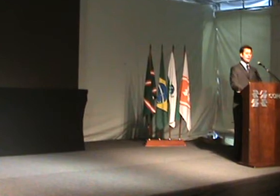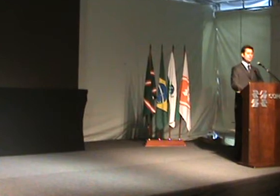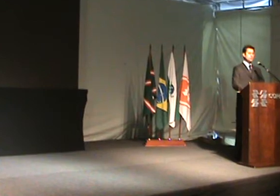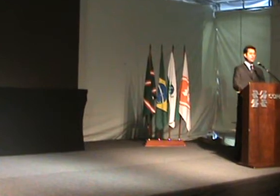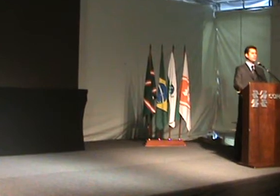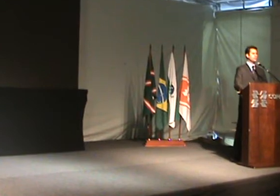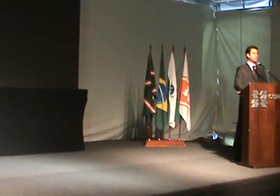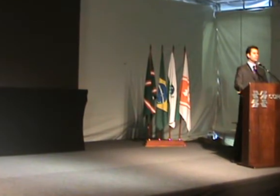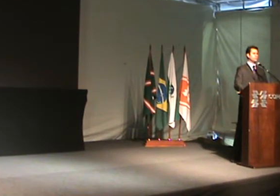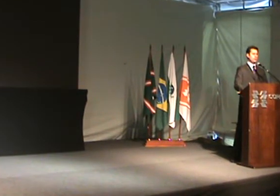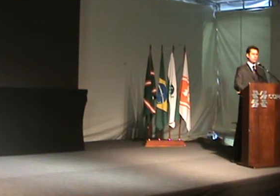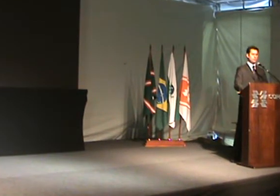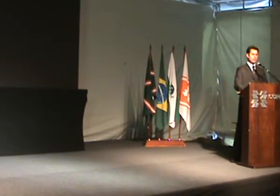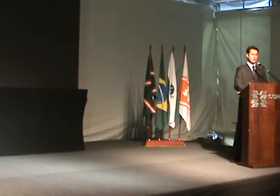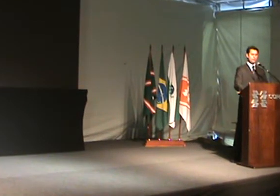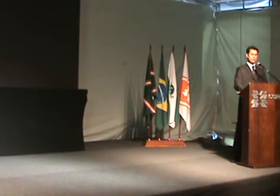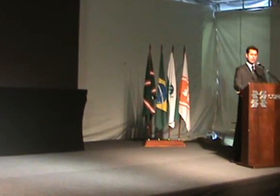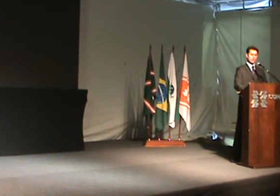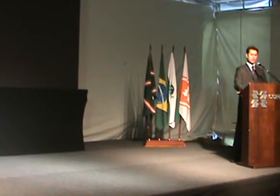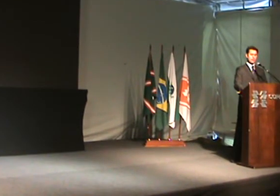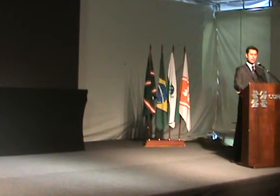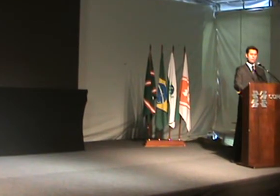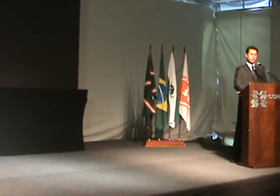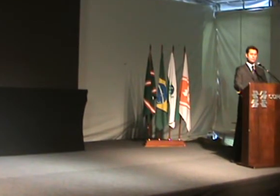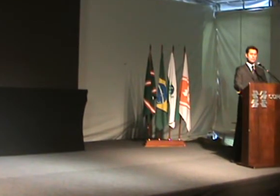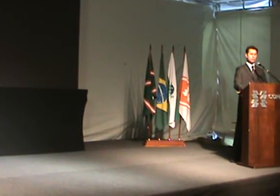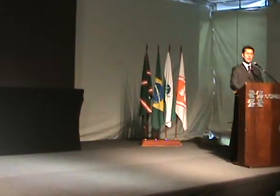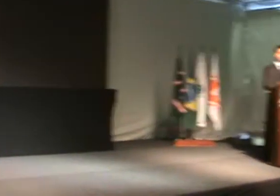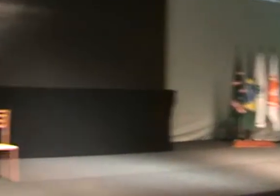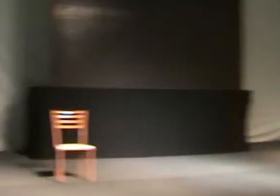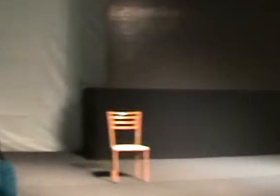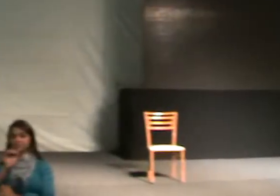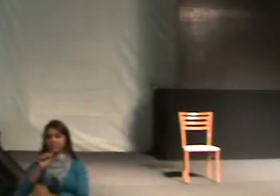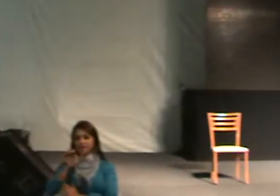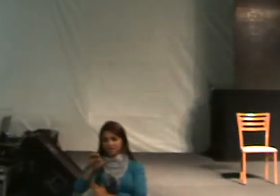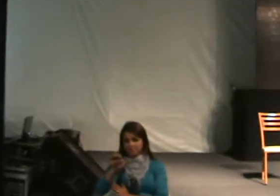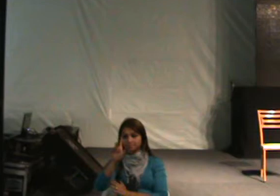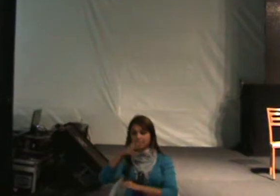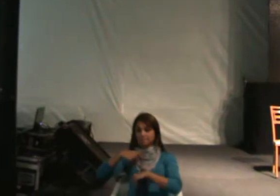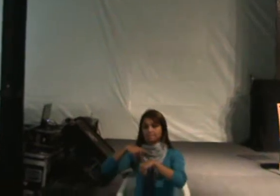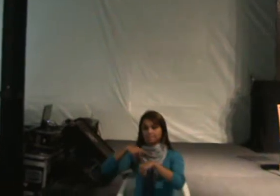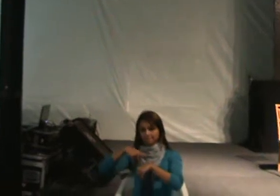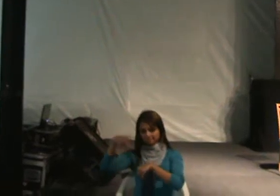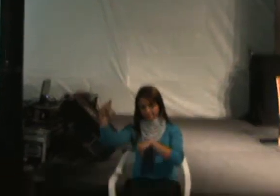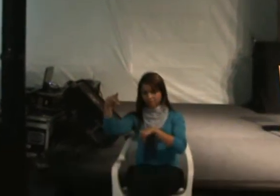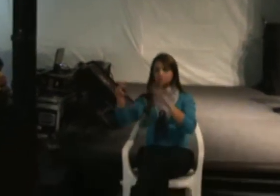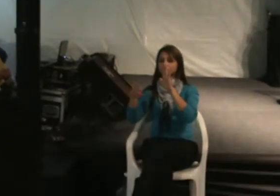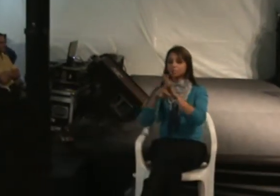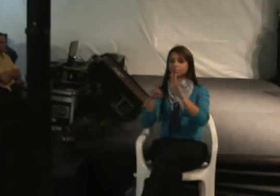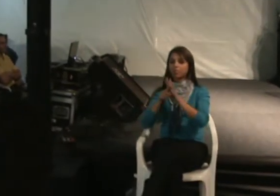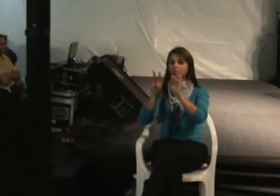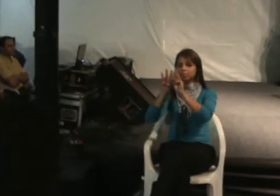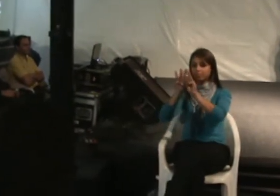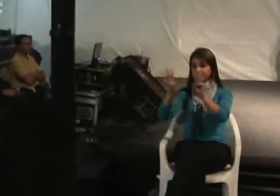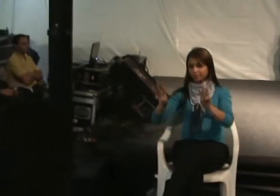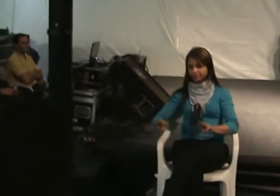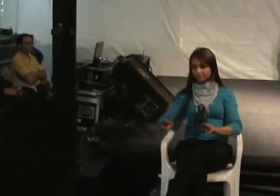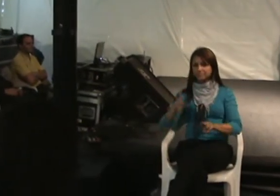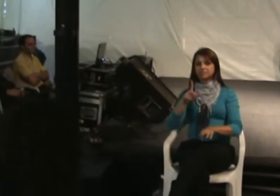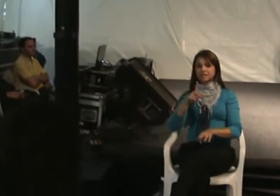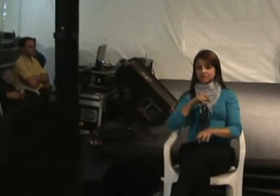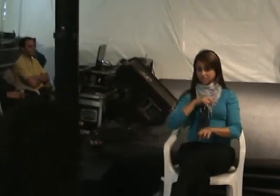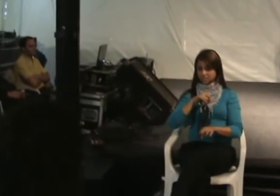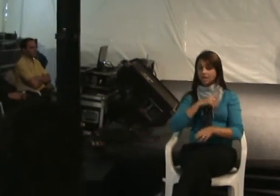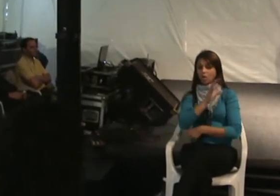A Faculdade de Administração e Economia, FAE, e pós-graduado em Serviços Acadêmicos pela UFPR, possui formação